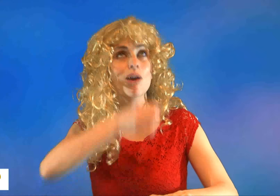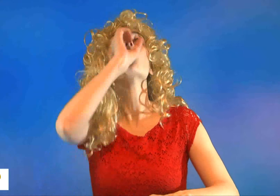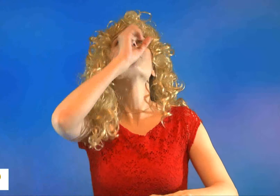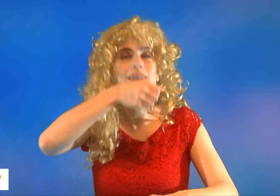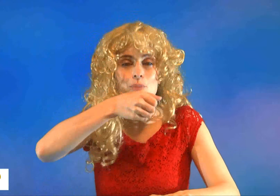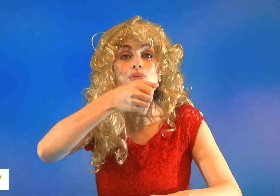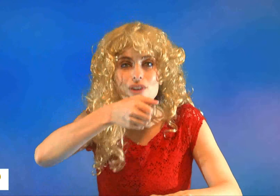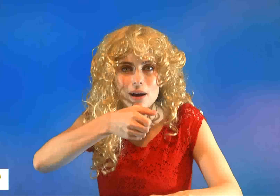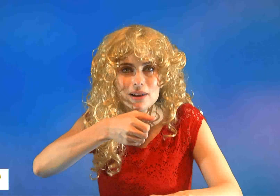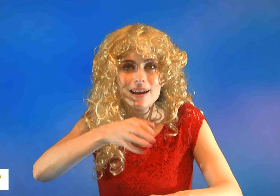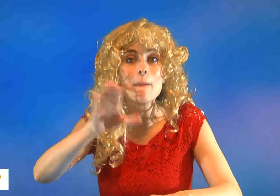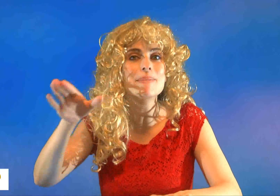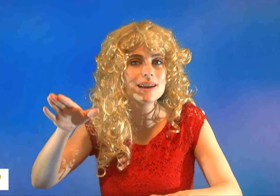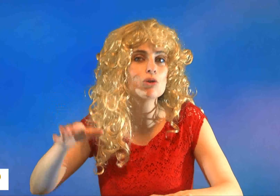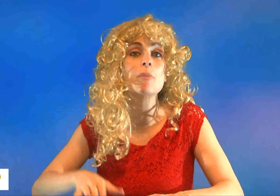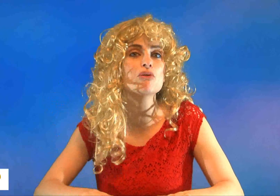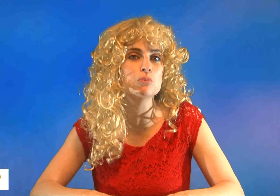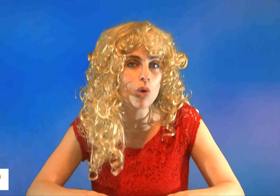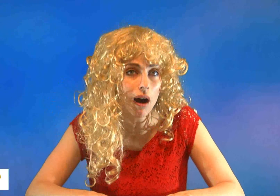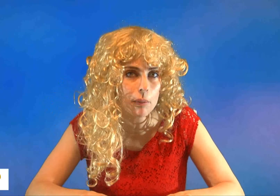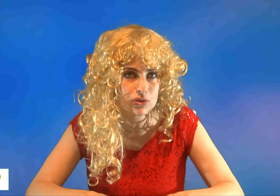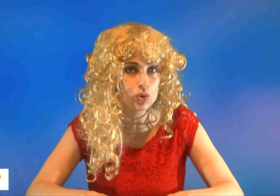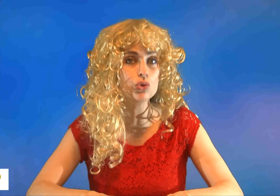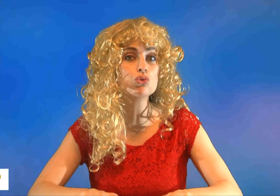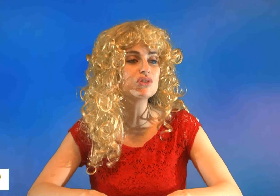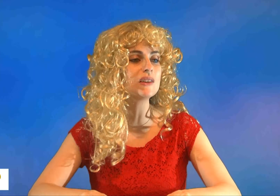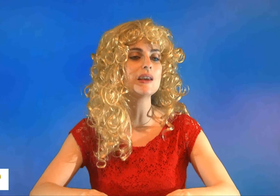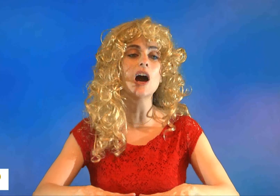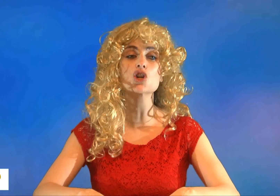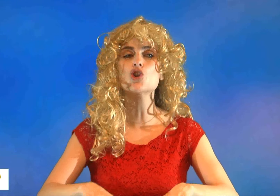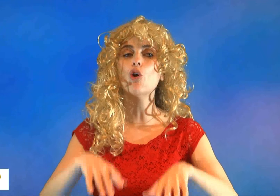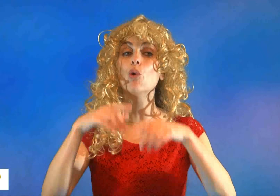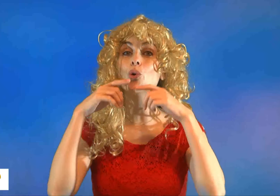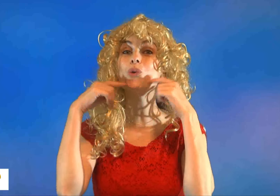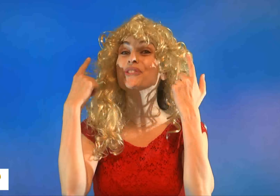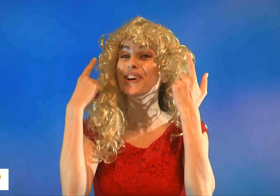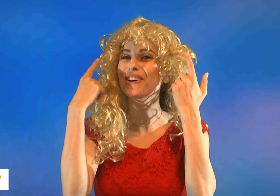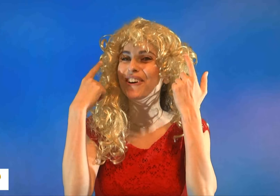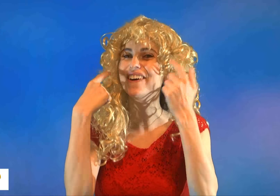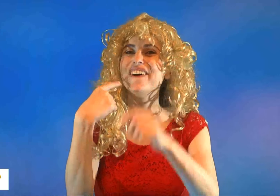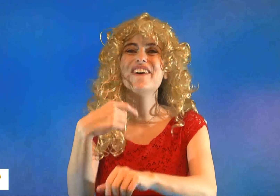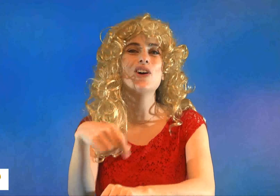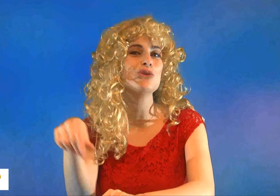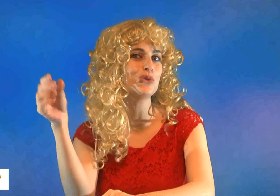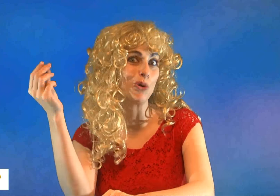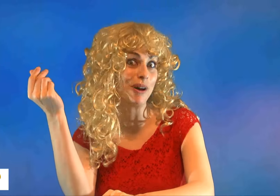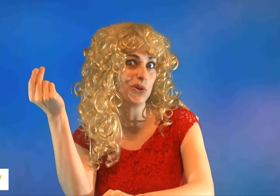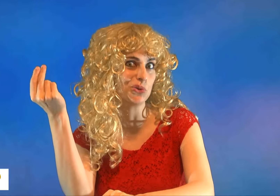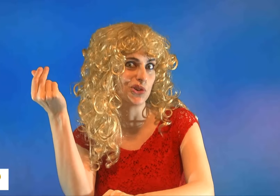buvable, mais on n'a pas envie de boire. Parce que tout ce qui est argent content ne nous rend pas contents.